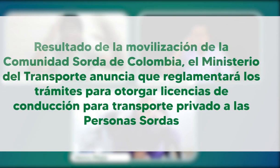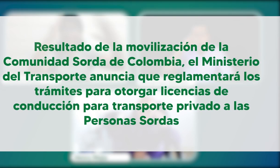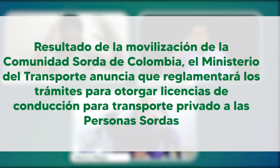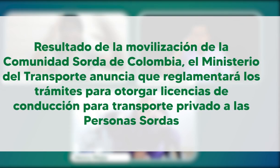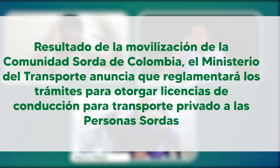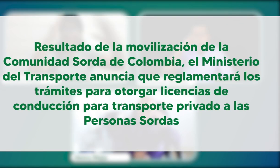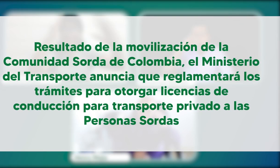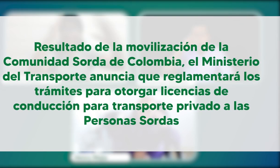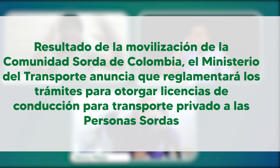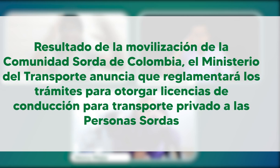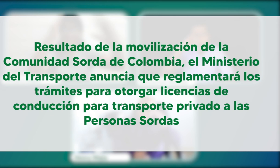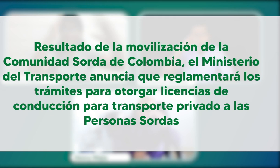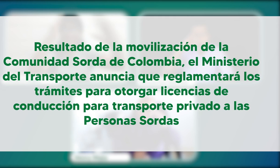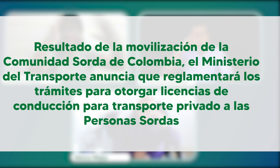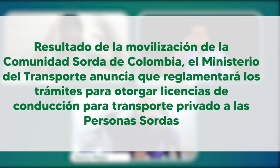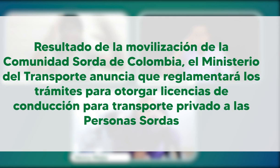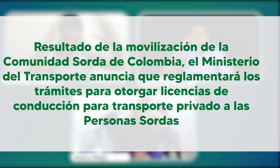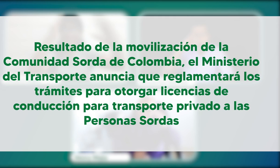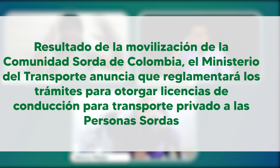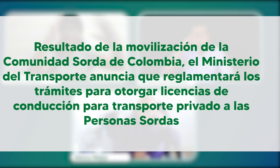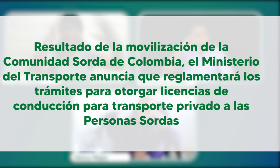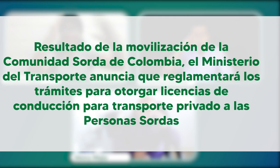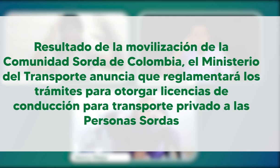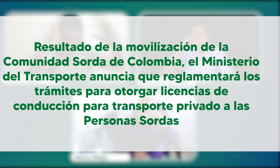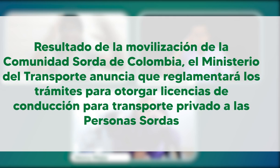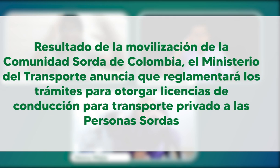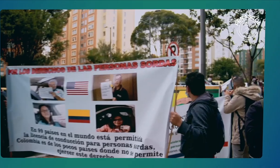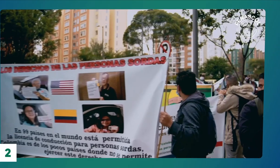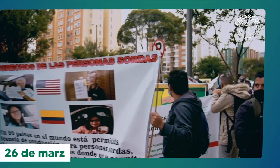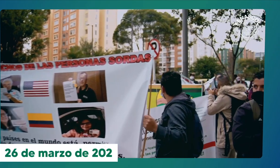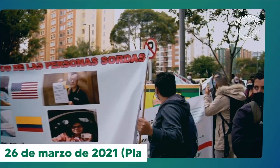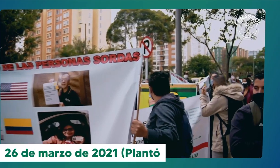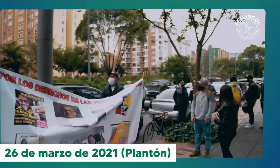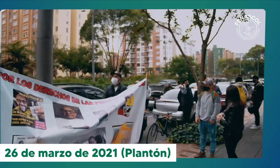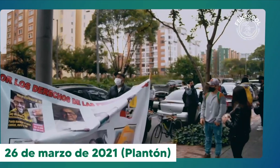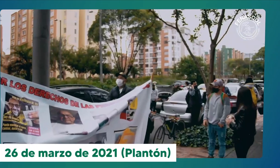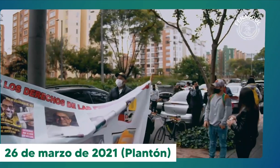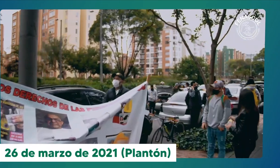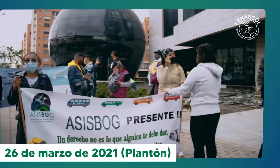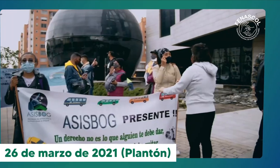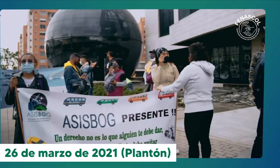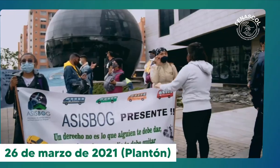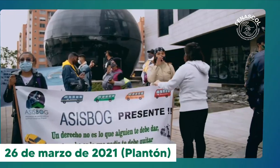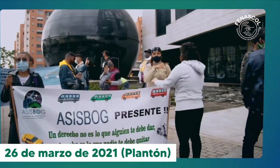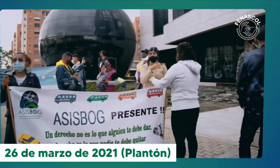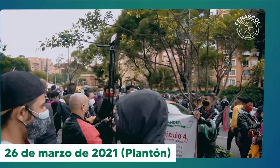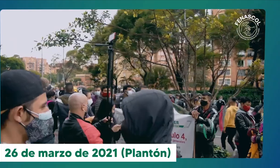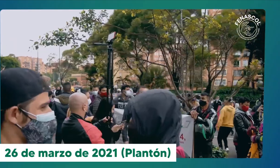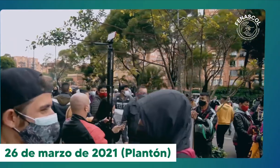Resultado de la movilización de la comunidad sorda de Colombia, el Ministerio de Transporte anuncia que reglamentará los trámites para